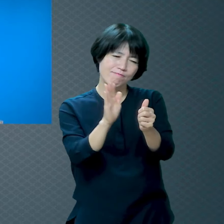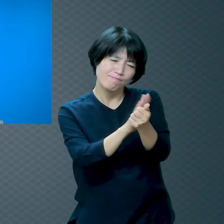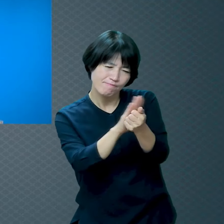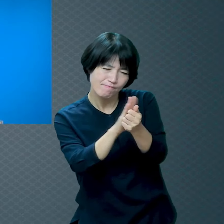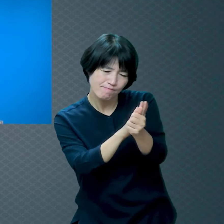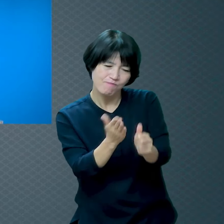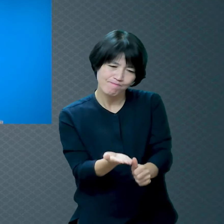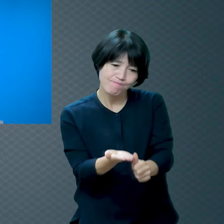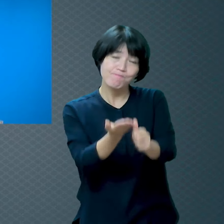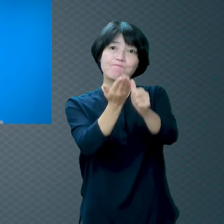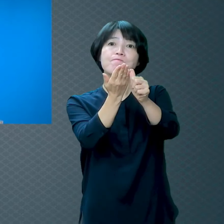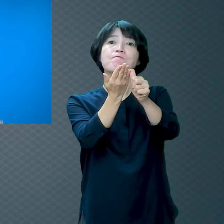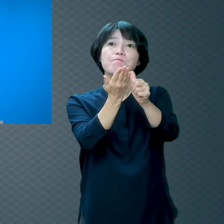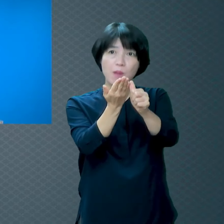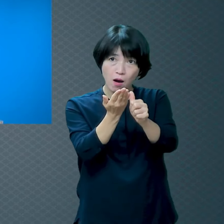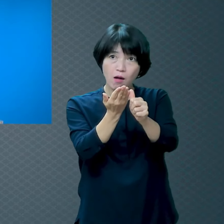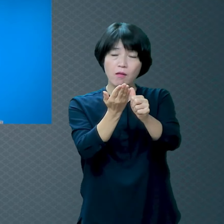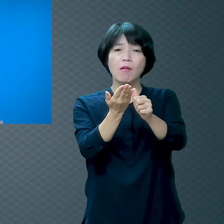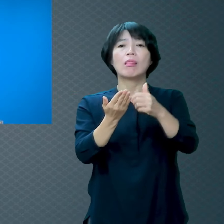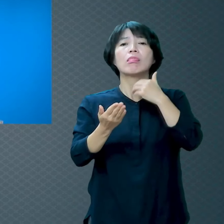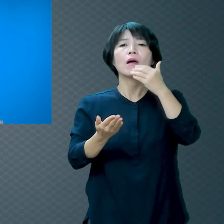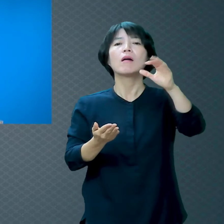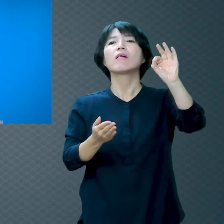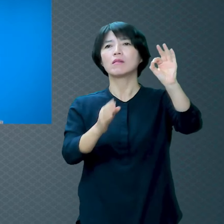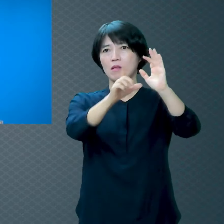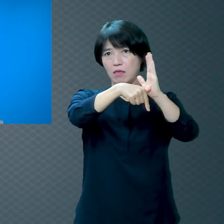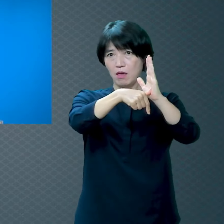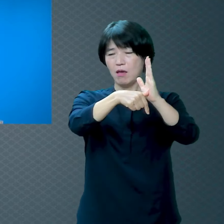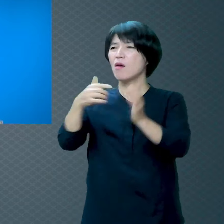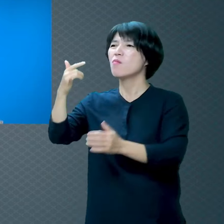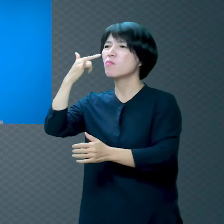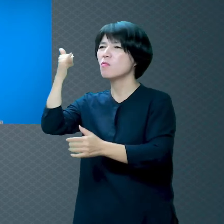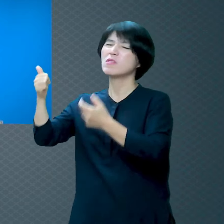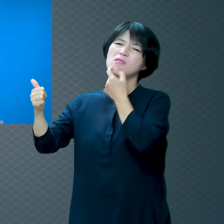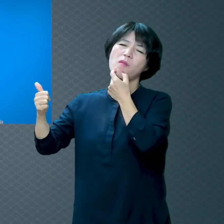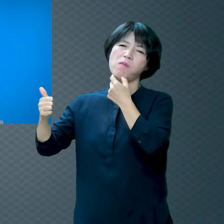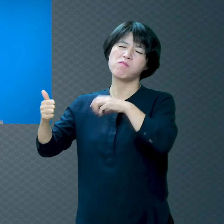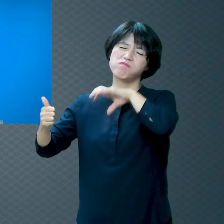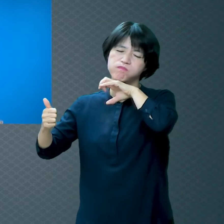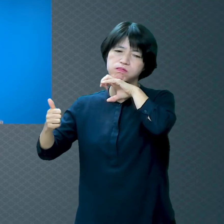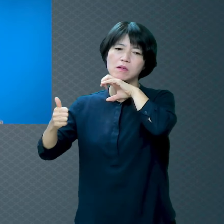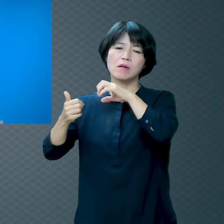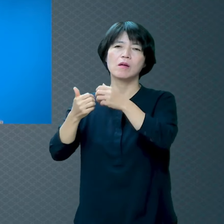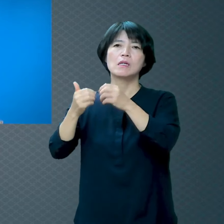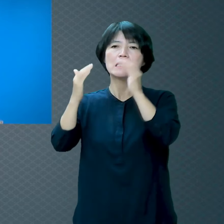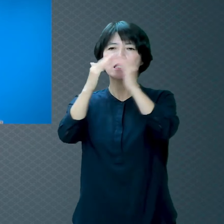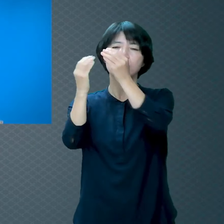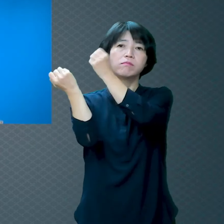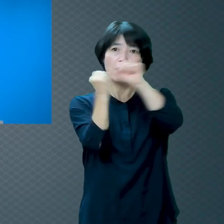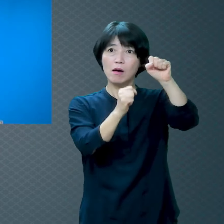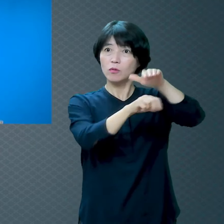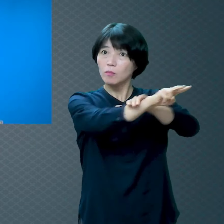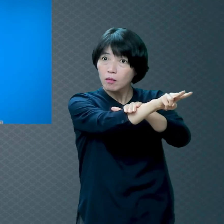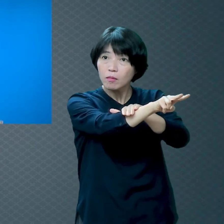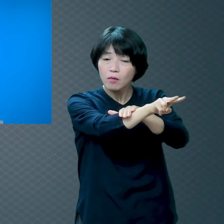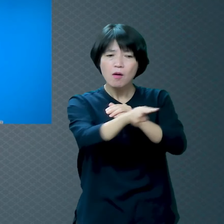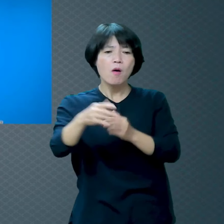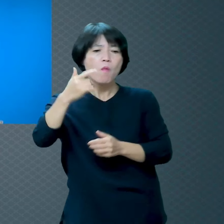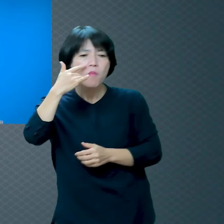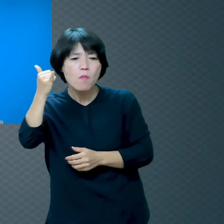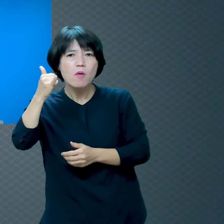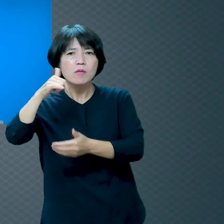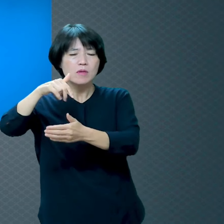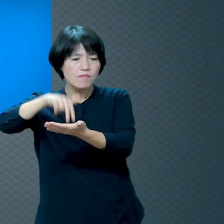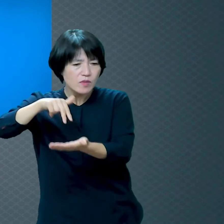10살 되던 해에 부모 싫다고 집을 나가버려서 찾을 수도 없다 그럼 부모 마음은